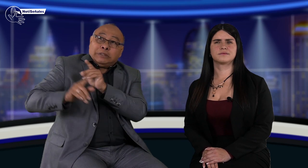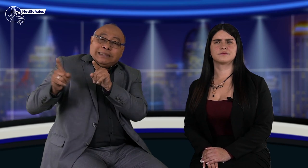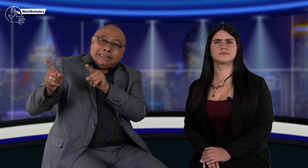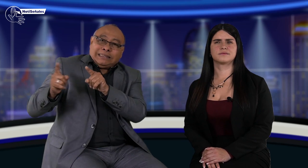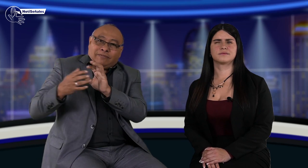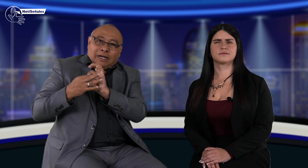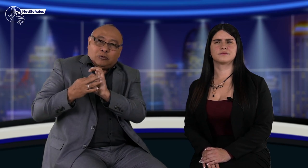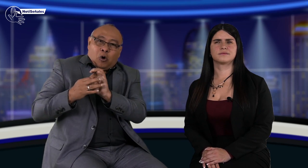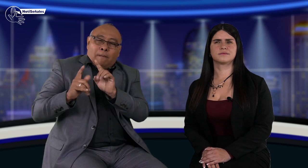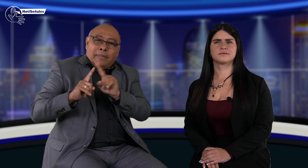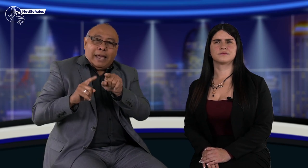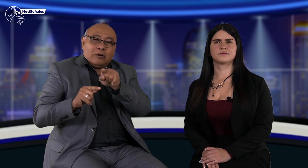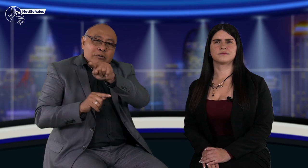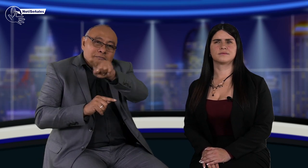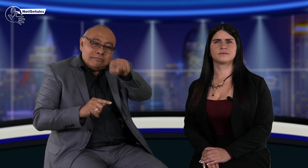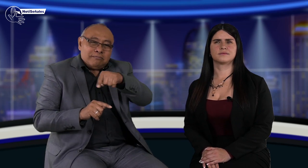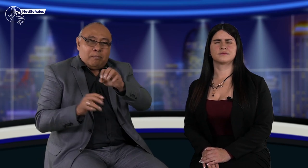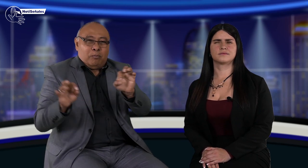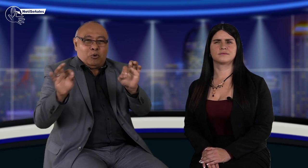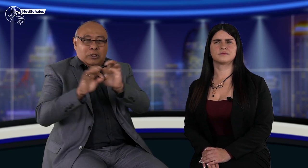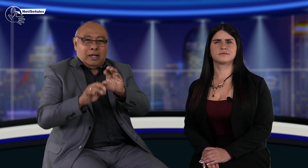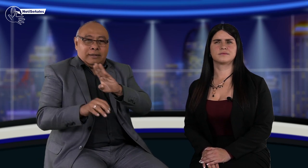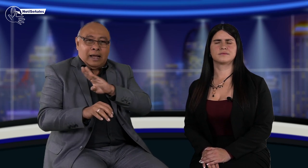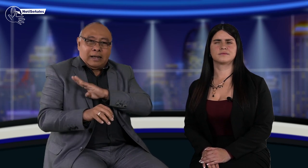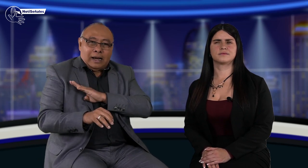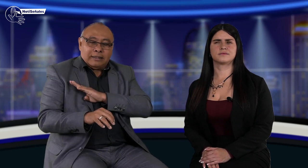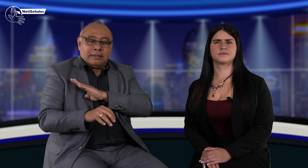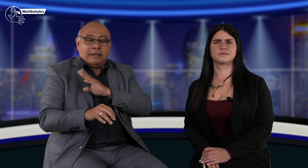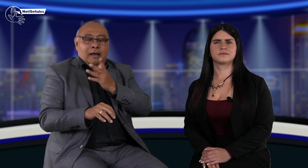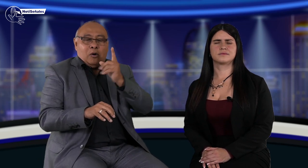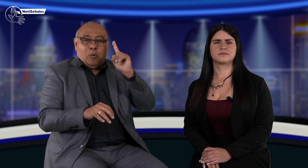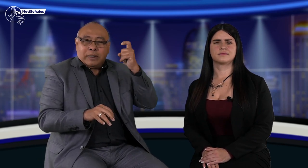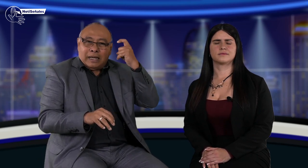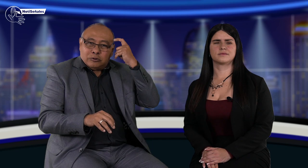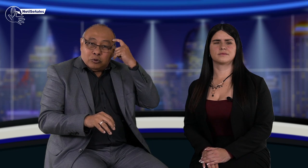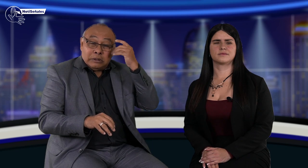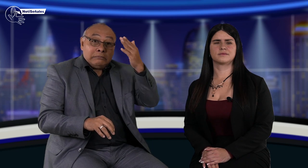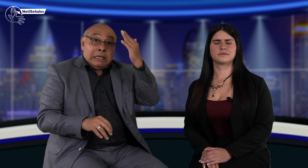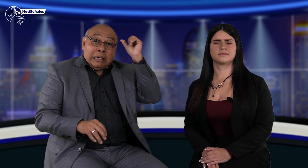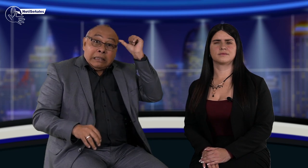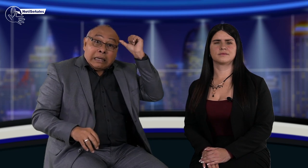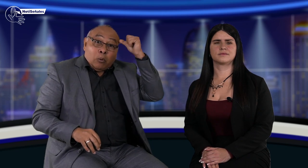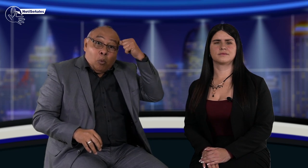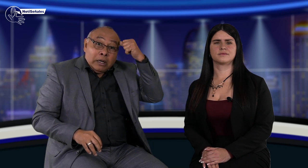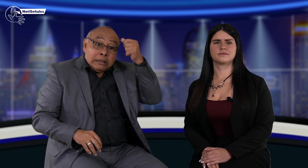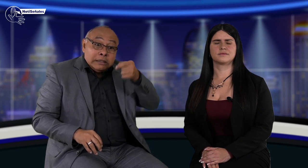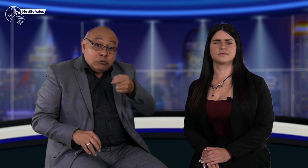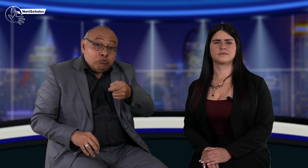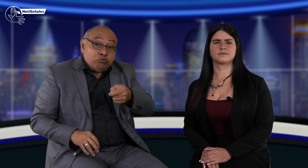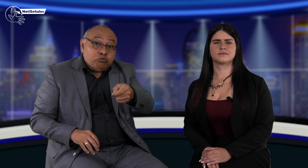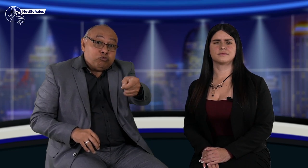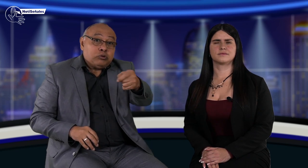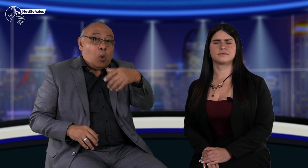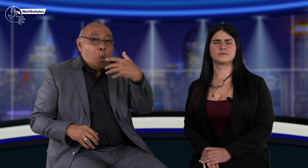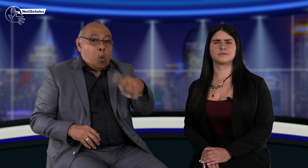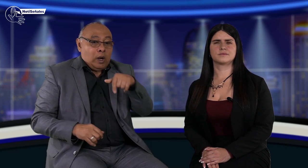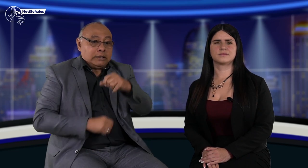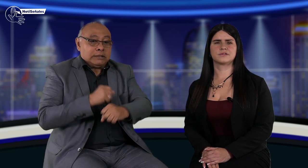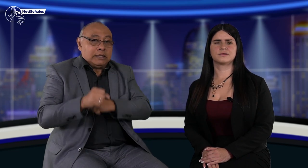incidimos ante los distintos ministerios, pero es importante que se realicen acciones frente a alcaldías y gobernaciones. Recuerden que